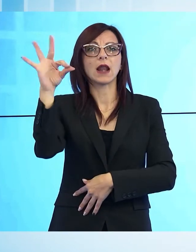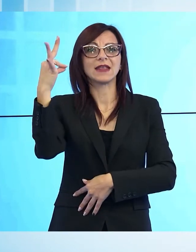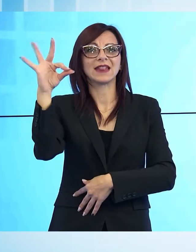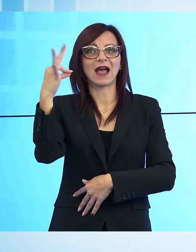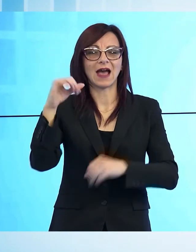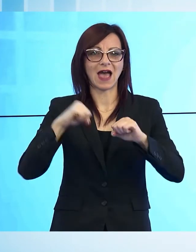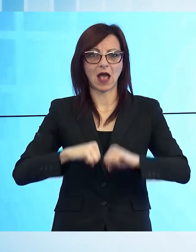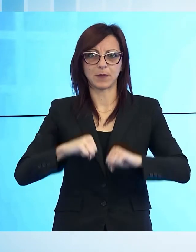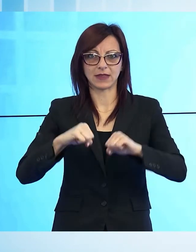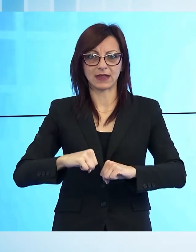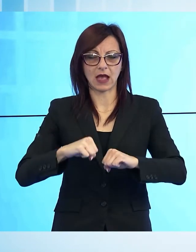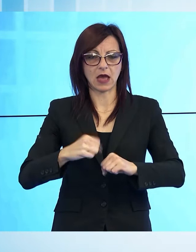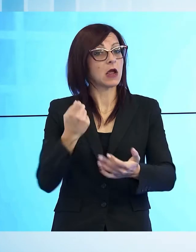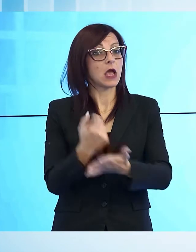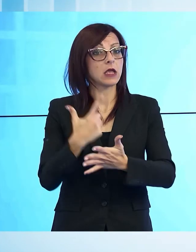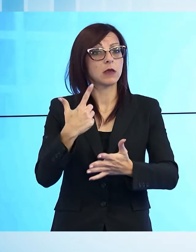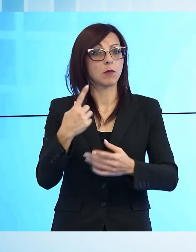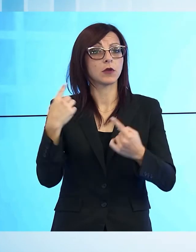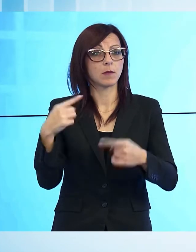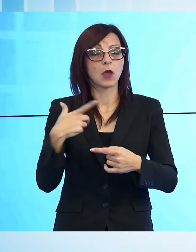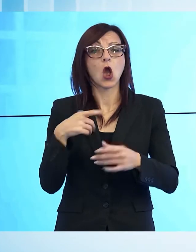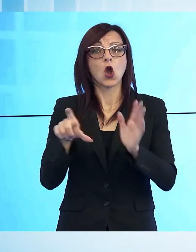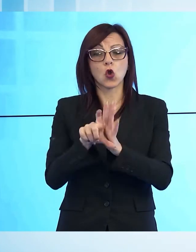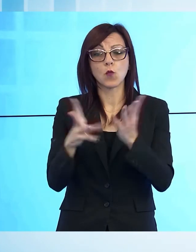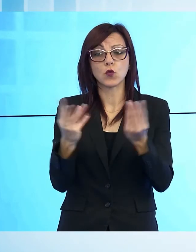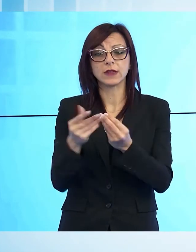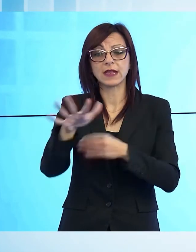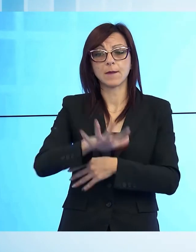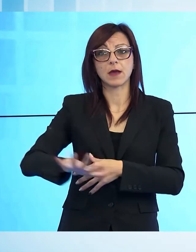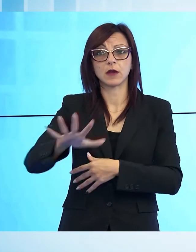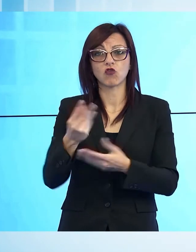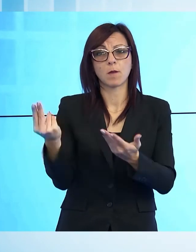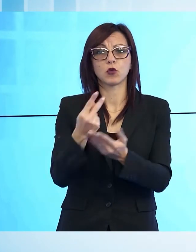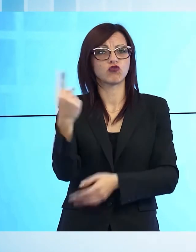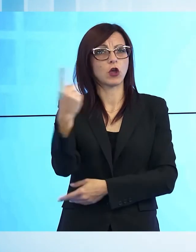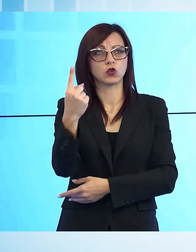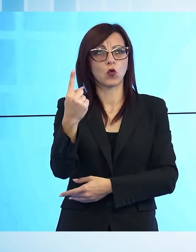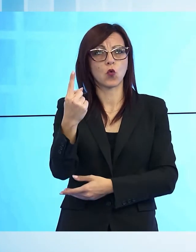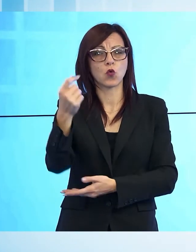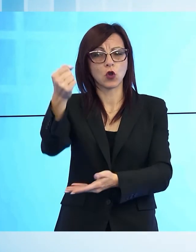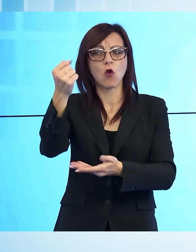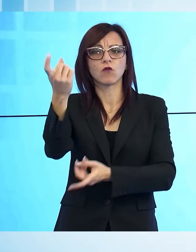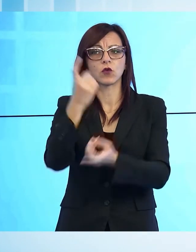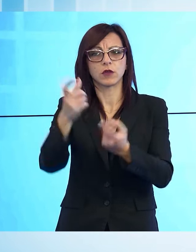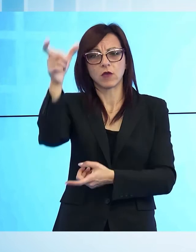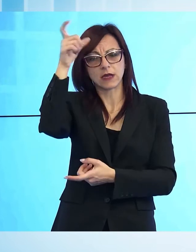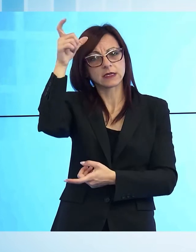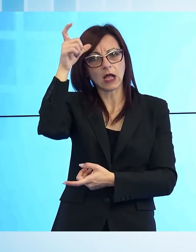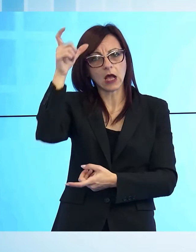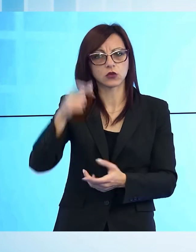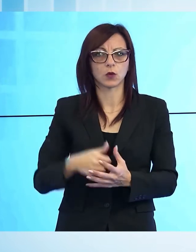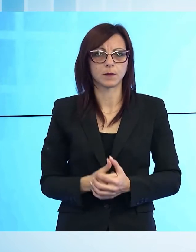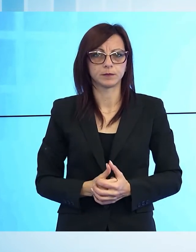sembra importantissimo. I comuni insieme con la regione è un progetto unico con fondi statali, finalmente le sinergie che vogliamo. L